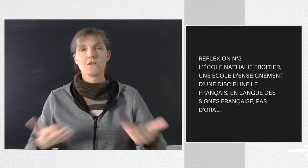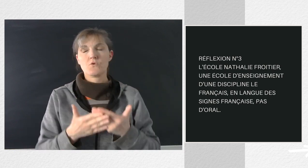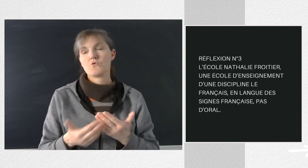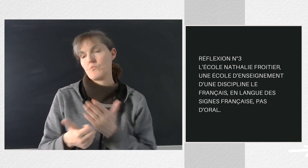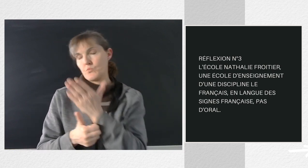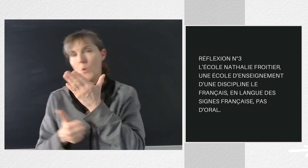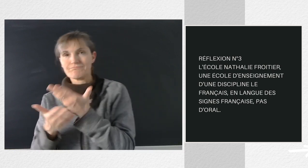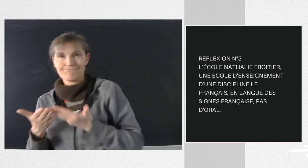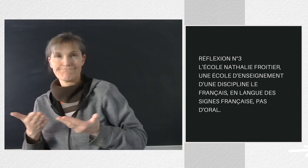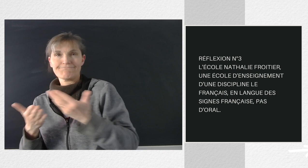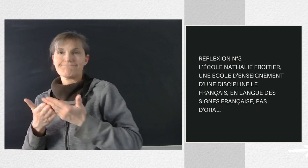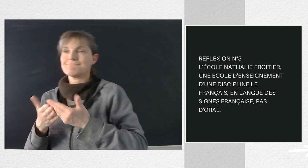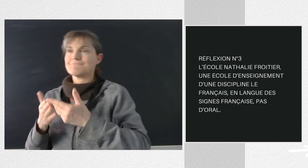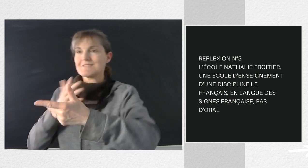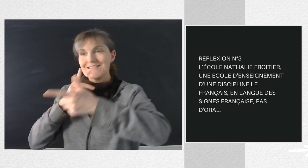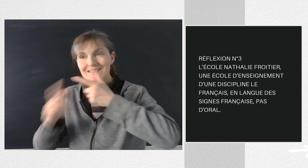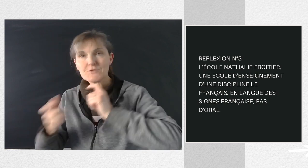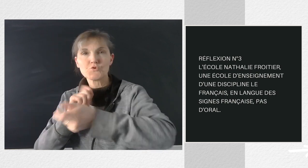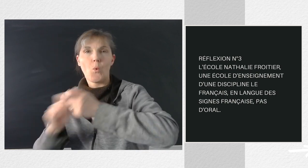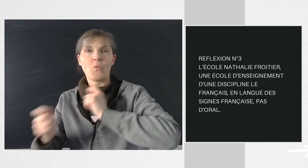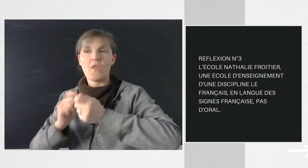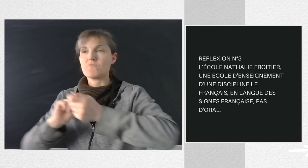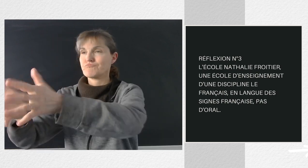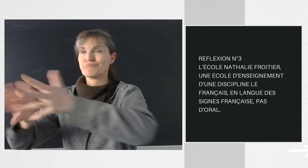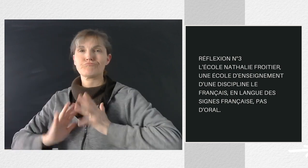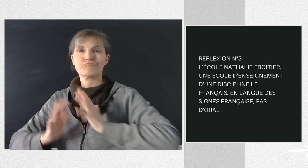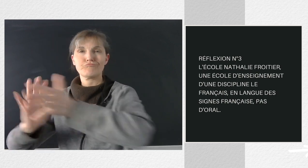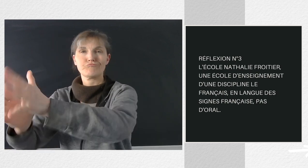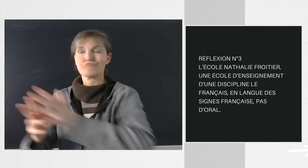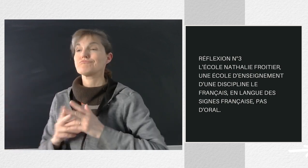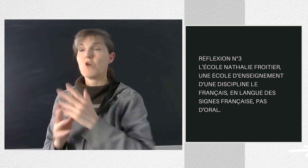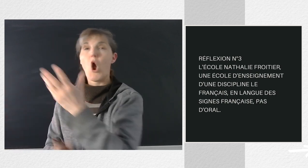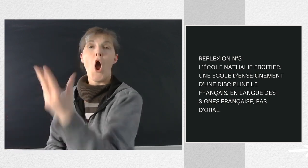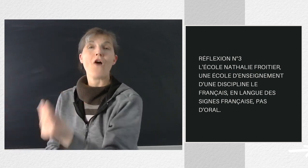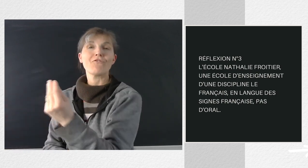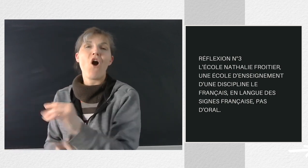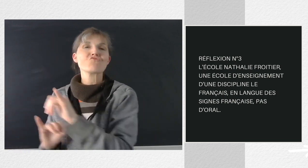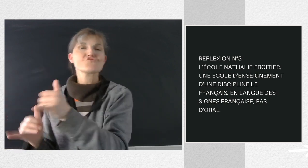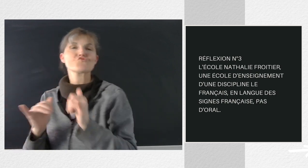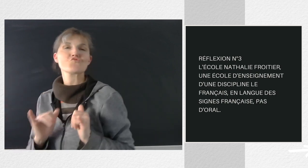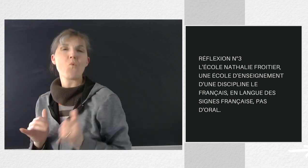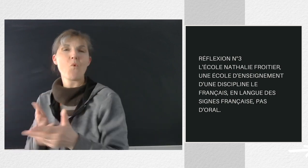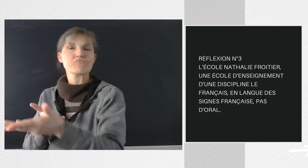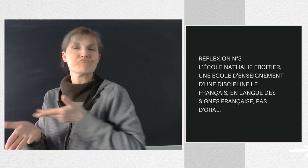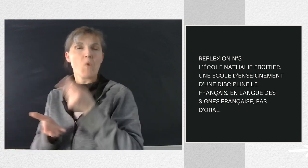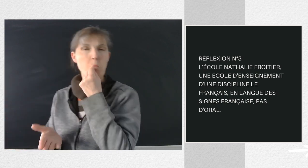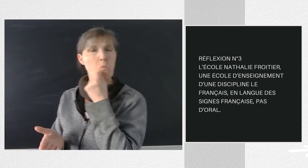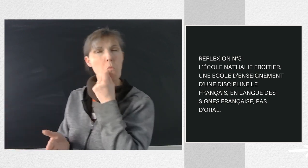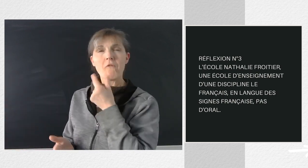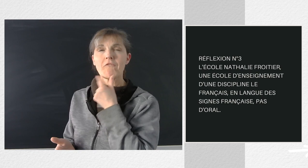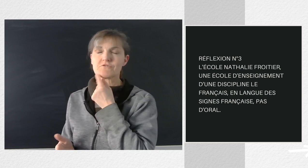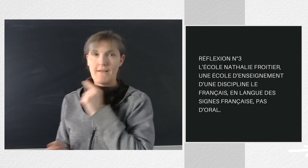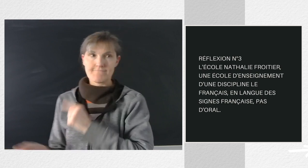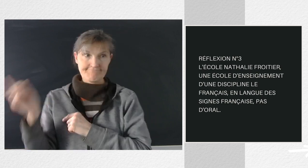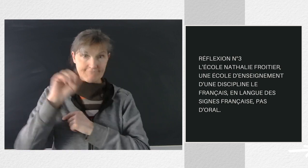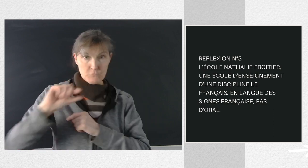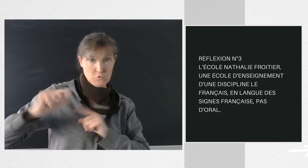Communiquer en langue des signes dans le dialogue. Dans cette situation, l'enfant est acteur. S'amuse ou interagit avec l'autre. Et